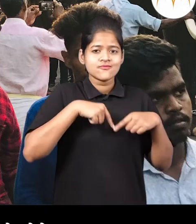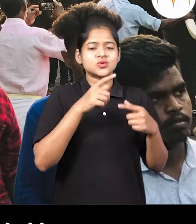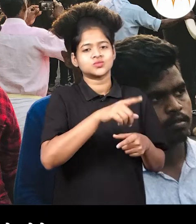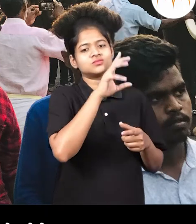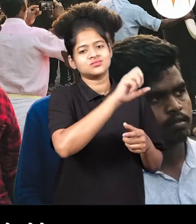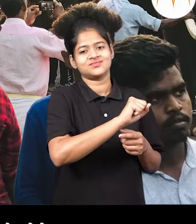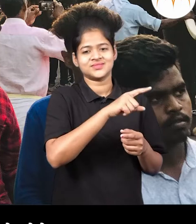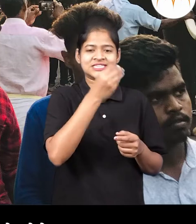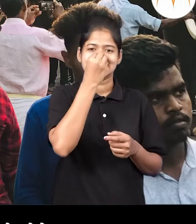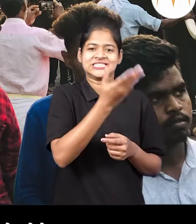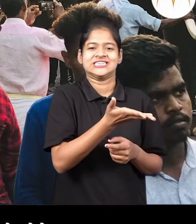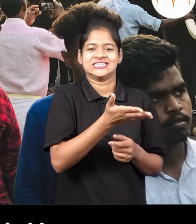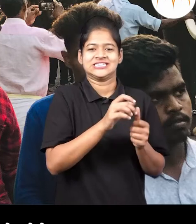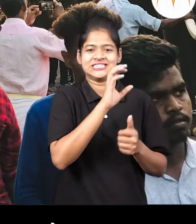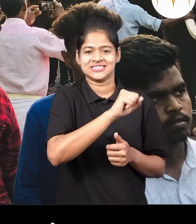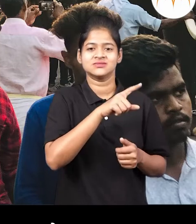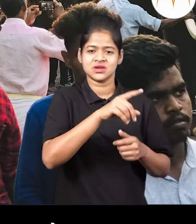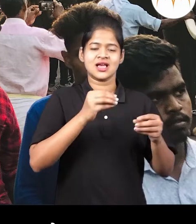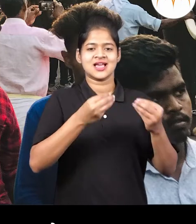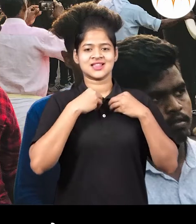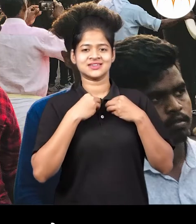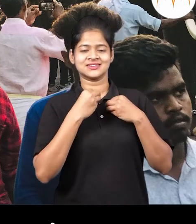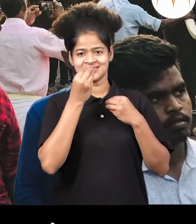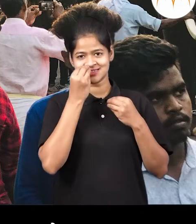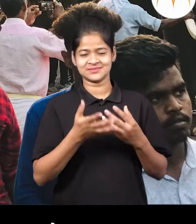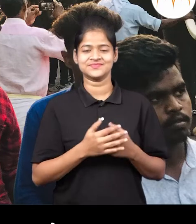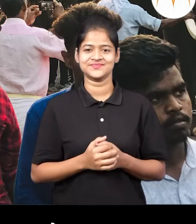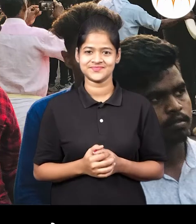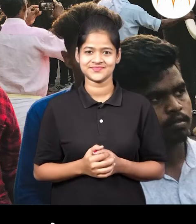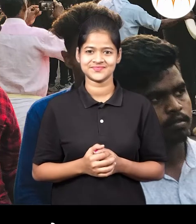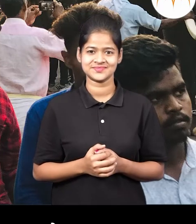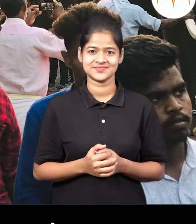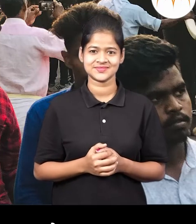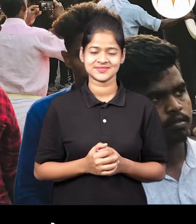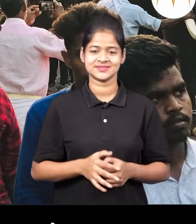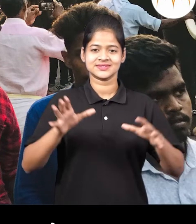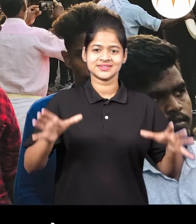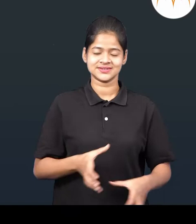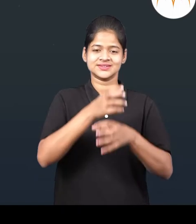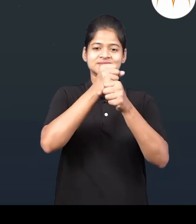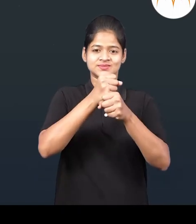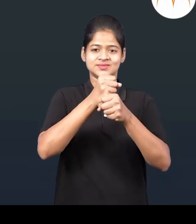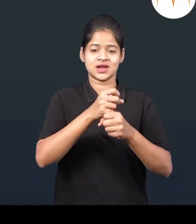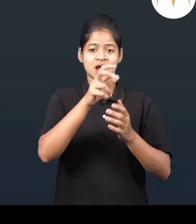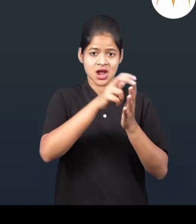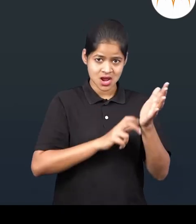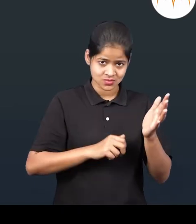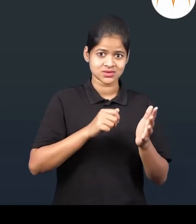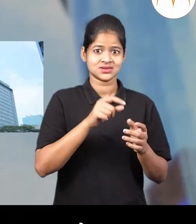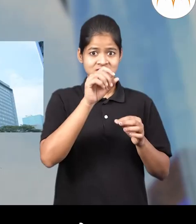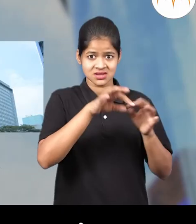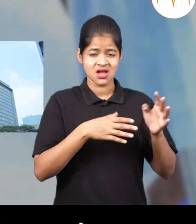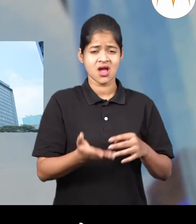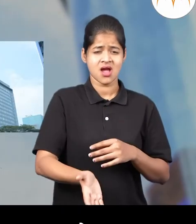अपले जीवन सूपे होते तेथी लोक ही आपले आला सामावन घेता साराश